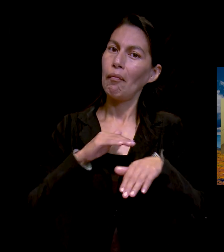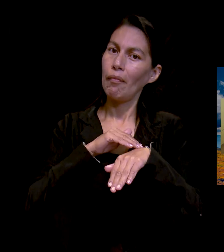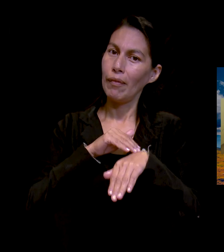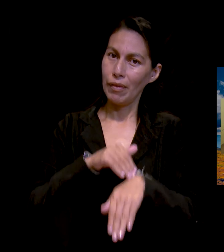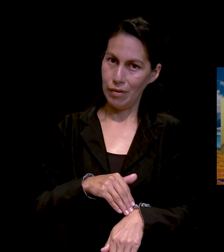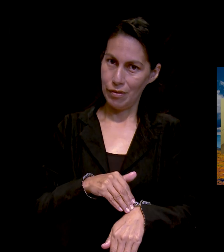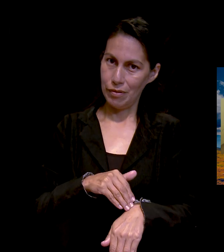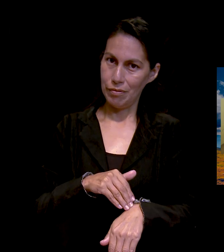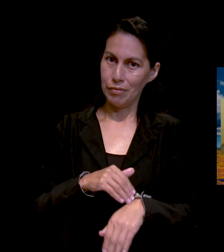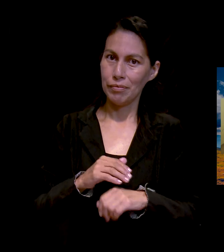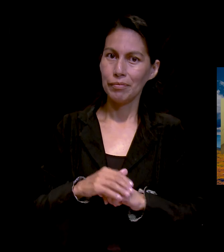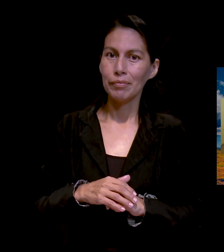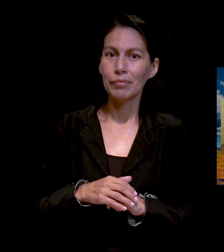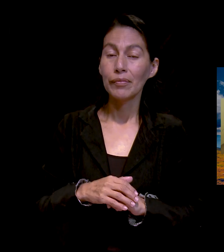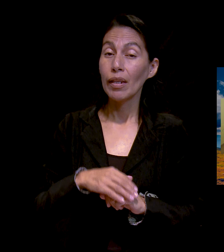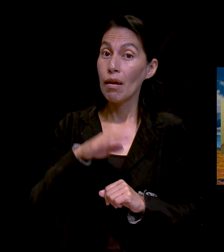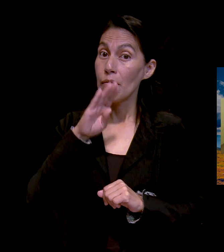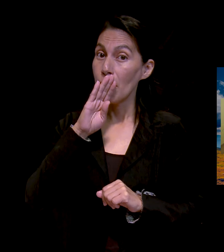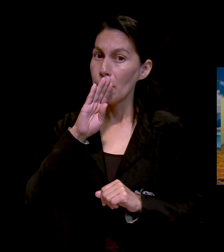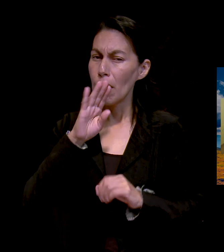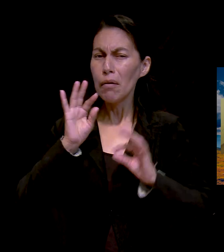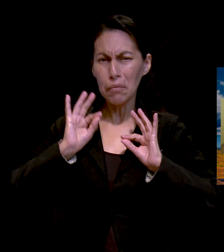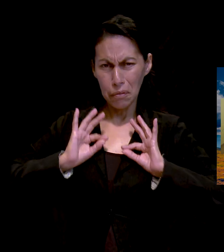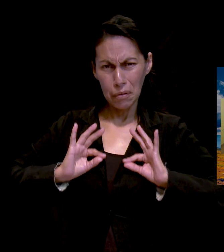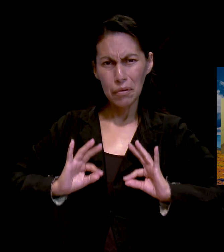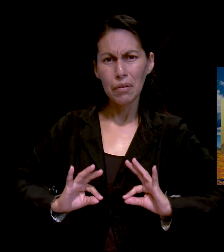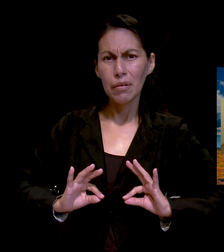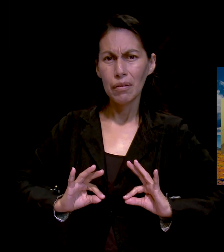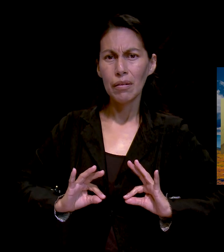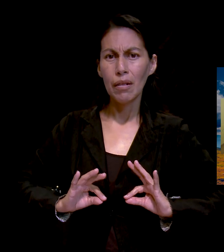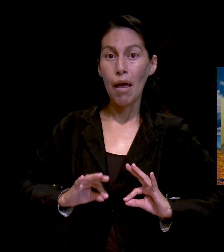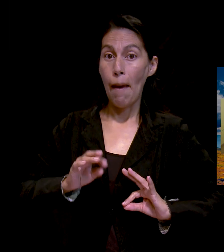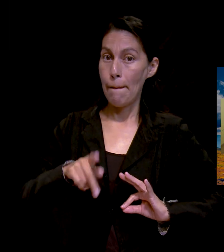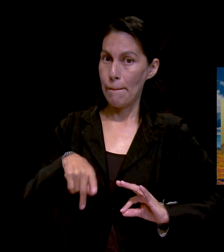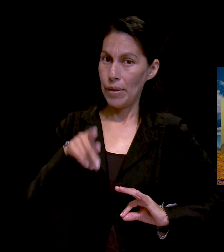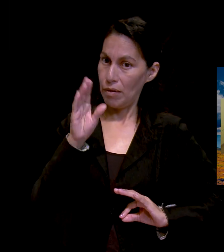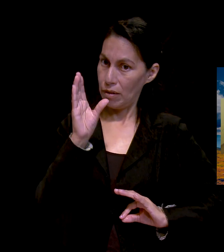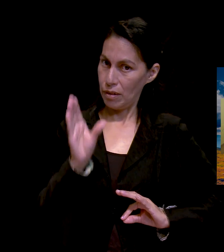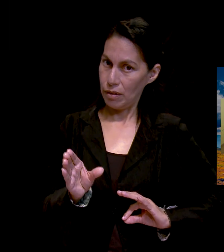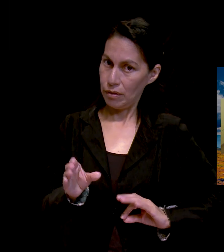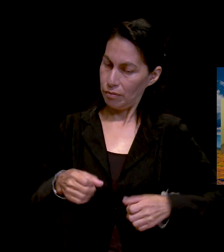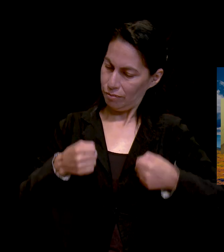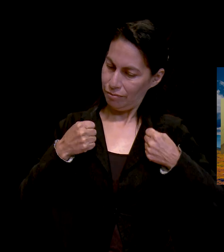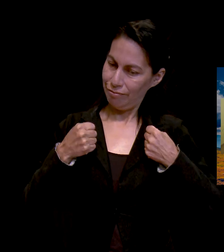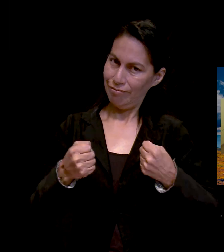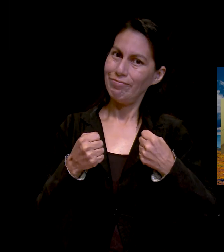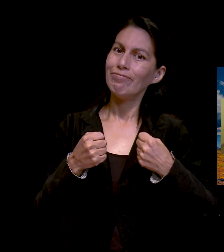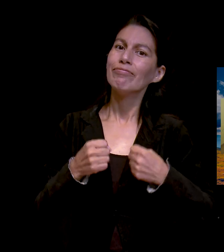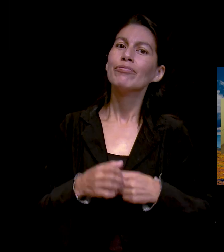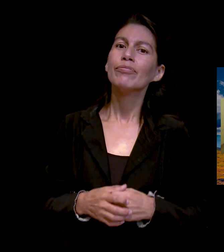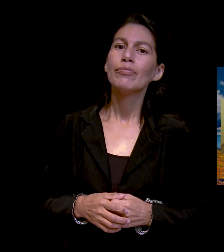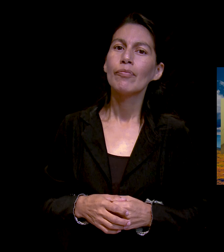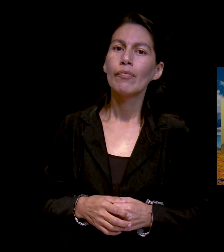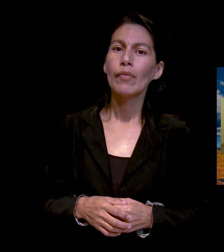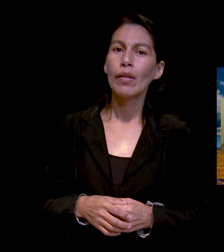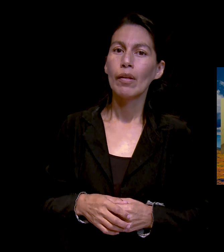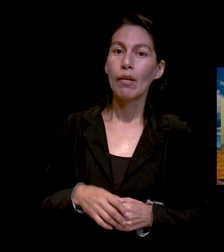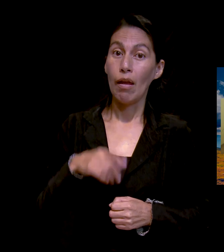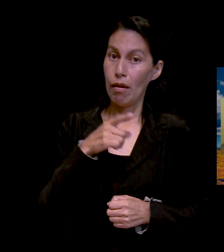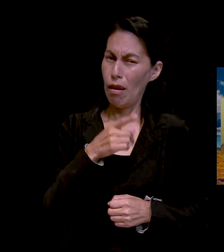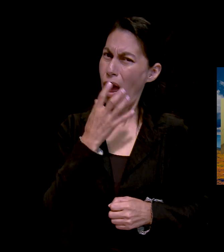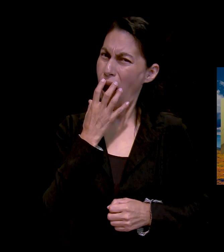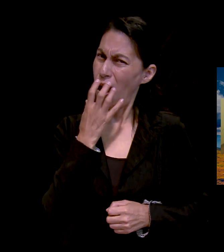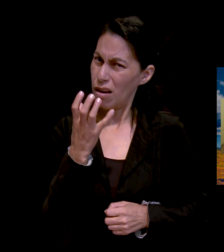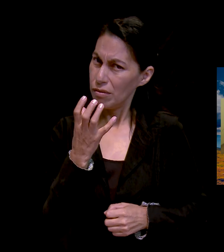Porque era una persona muy calmada, pero de carácter fuerte. Fuerte en el sentido de que ella no te iba a gritar